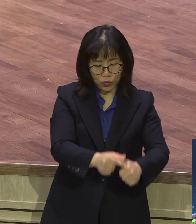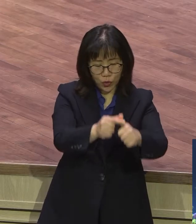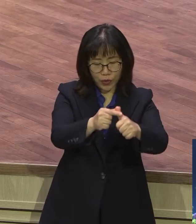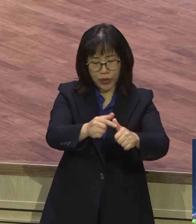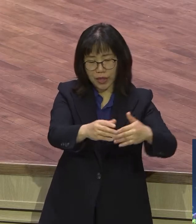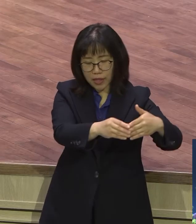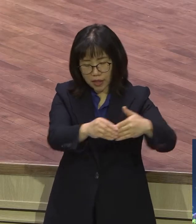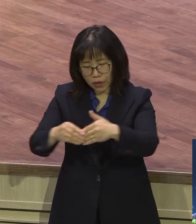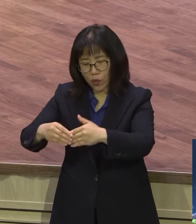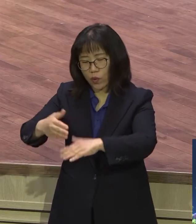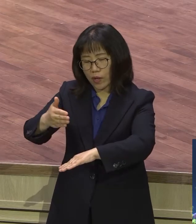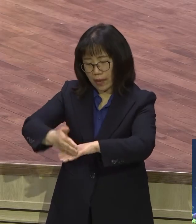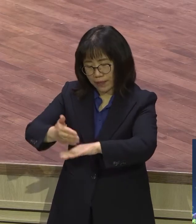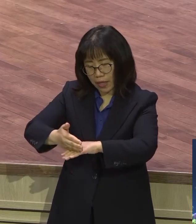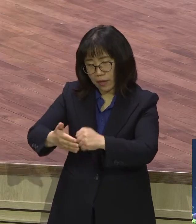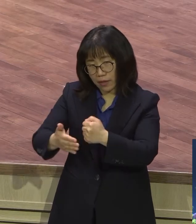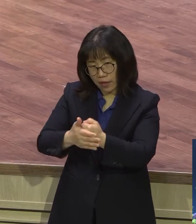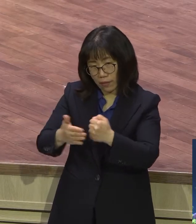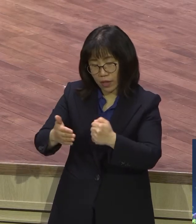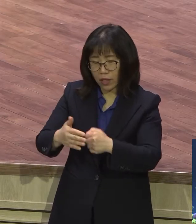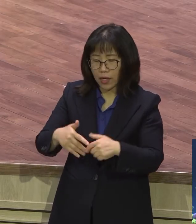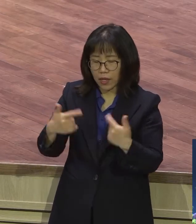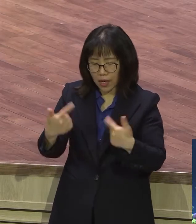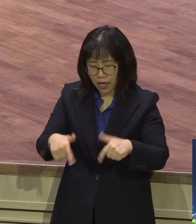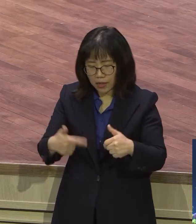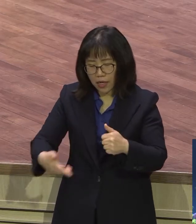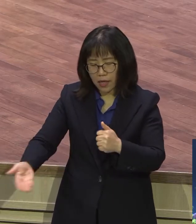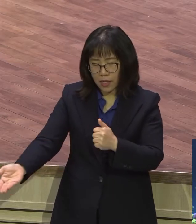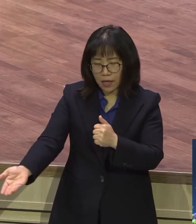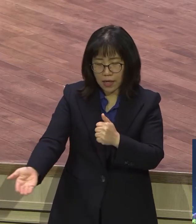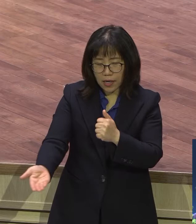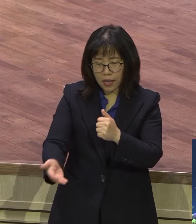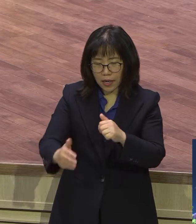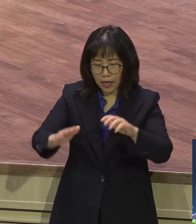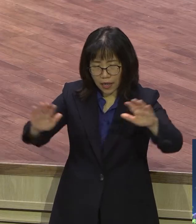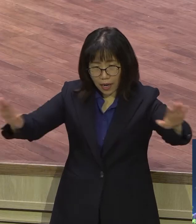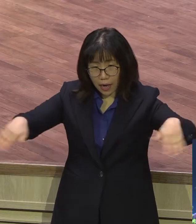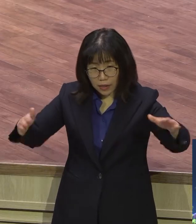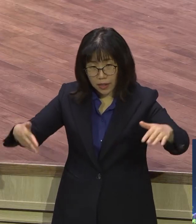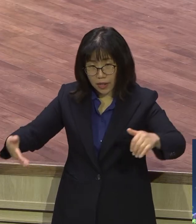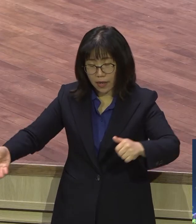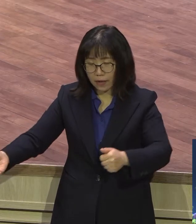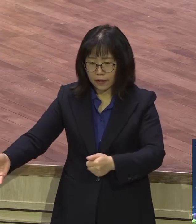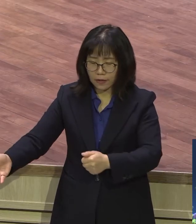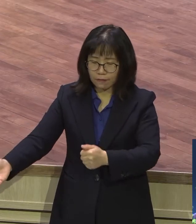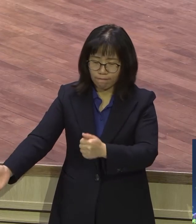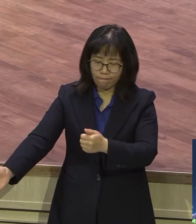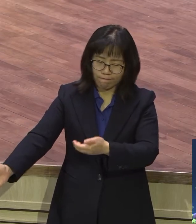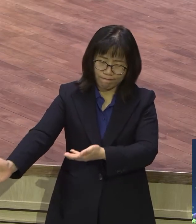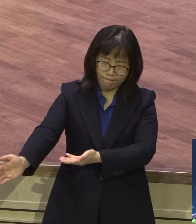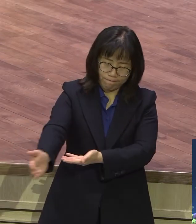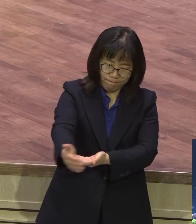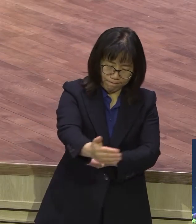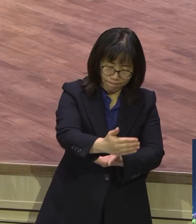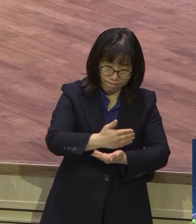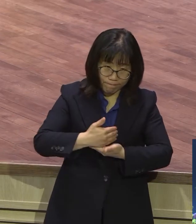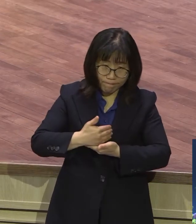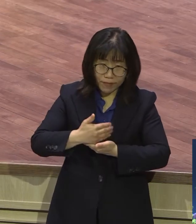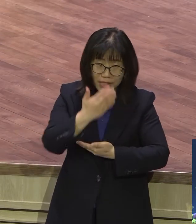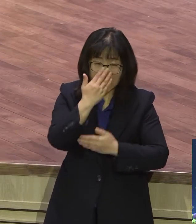지금도 옥상 그 이스라엘을 가면요 이스라엘 집은 전부 다 슬아버 집이에요 왜 슬아버냐 슬아버